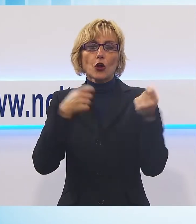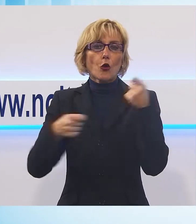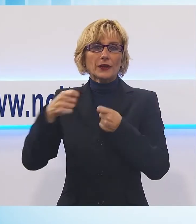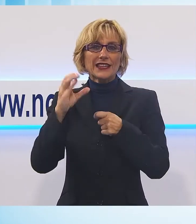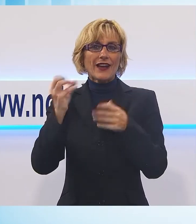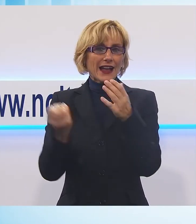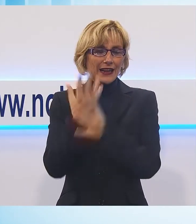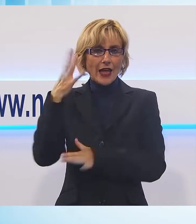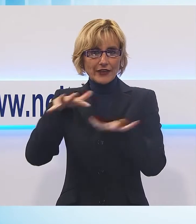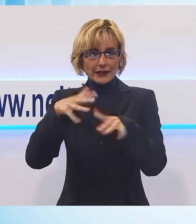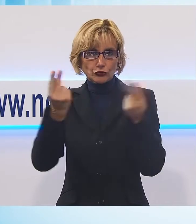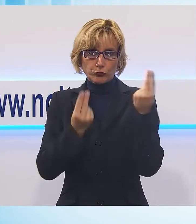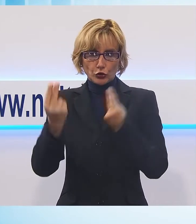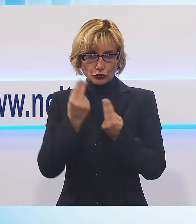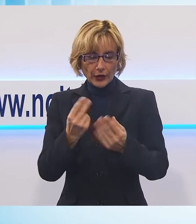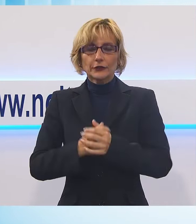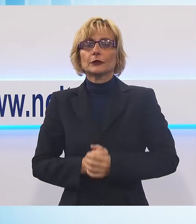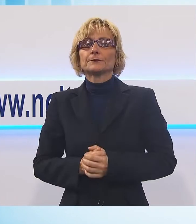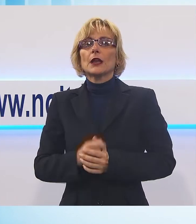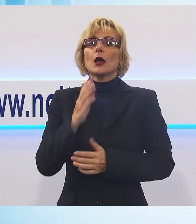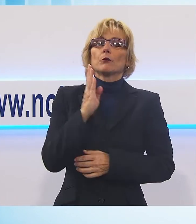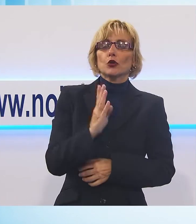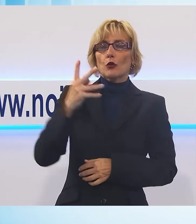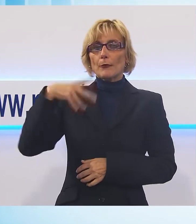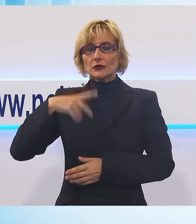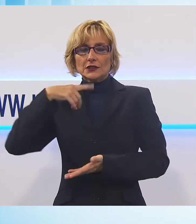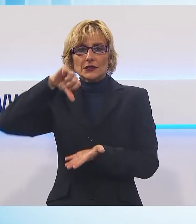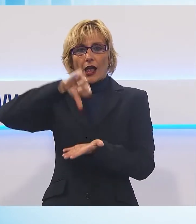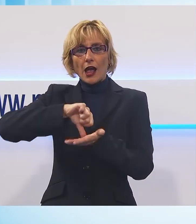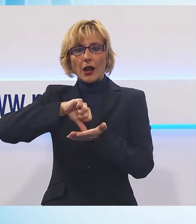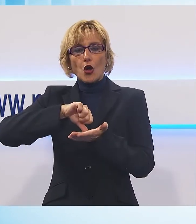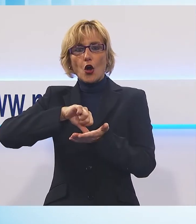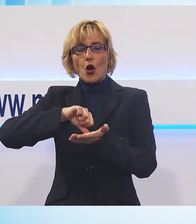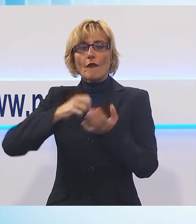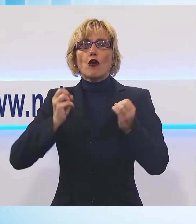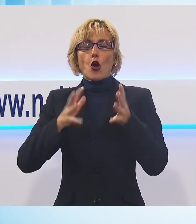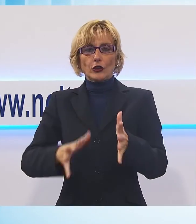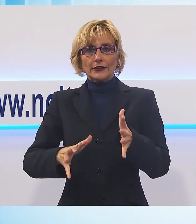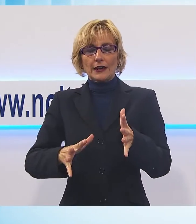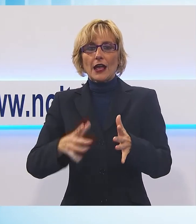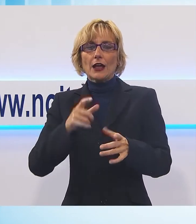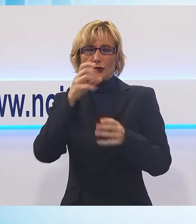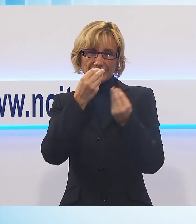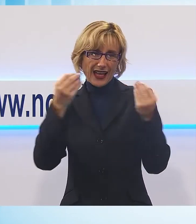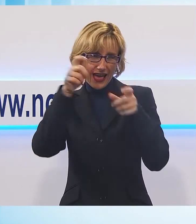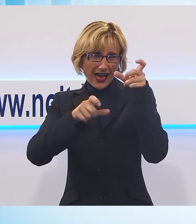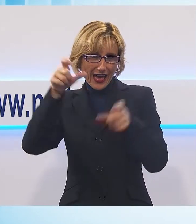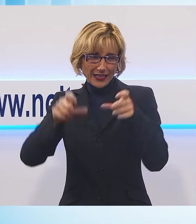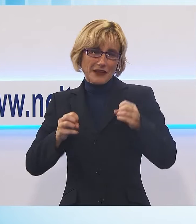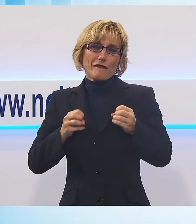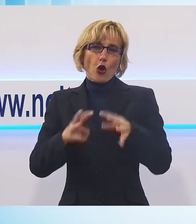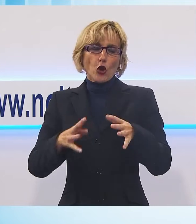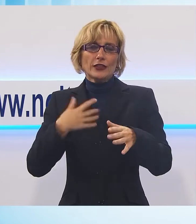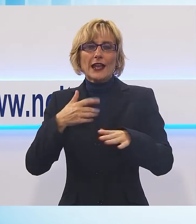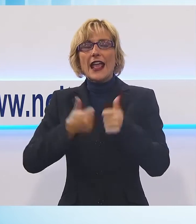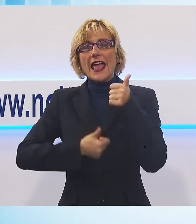300 volontari all'esame finale, Borgo Amozzano si conferma capitale del volontariato, tanti coloro che hanno partecipato all'esame riservato ai